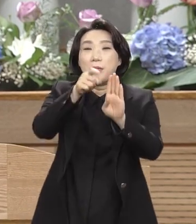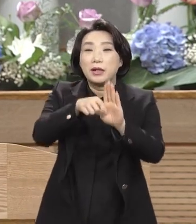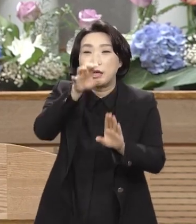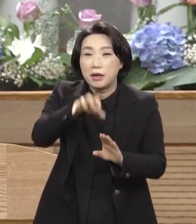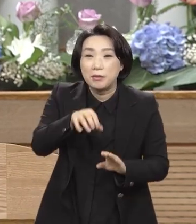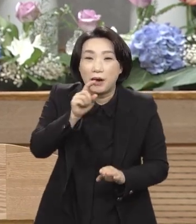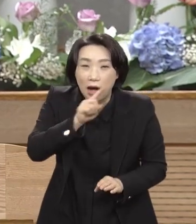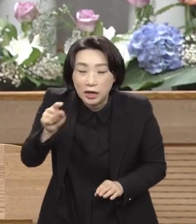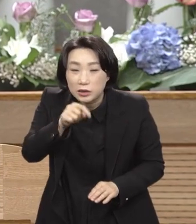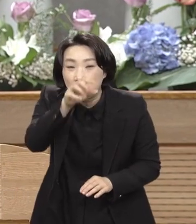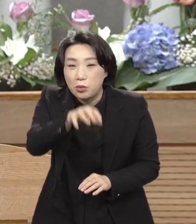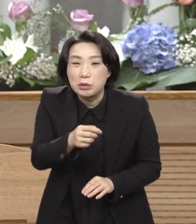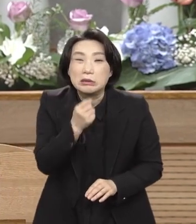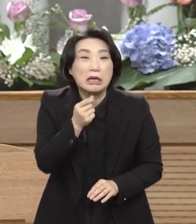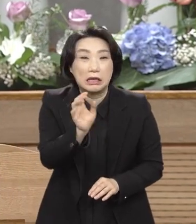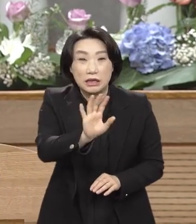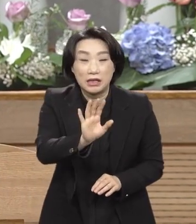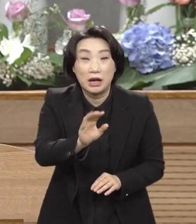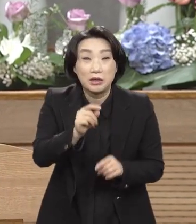나타나느냐. 구세주가 나타난다.